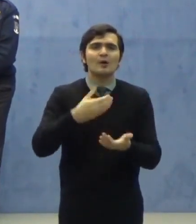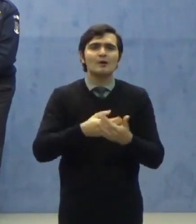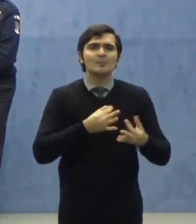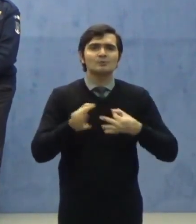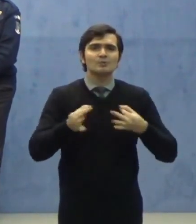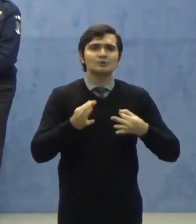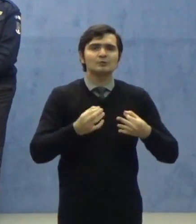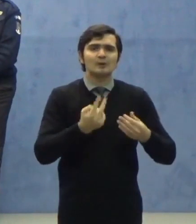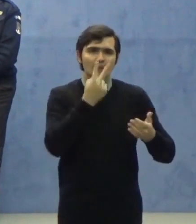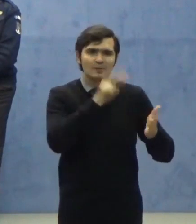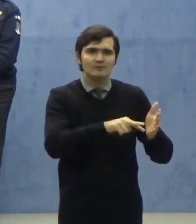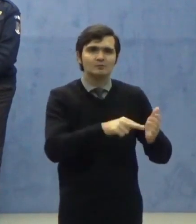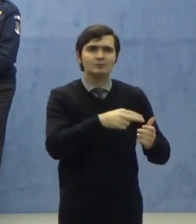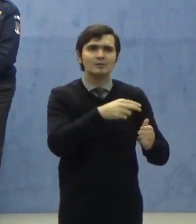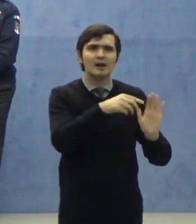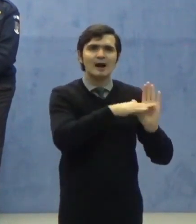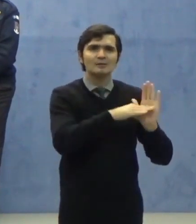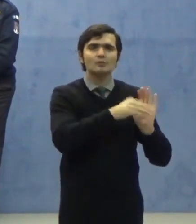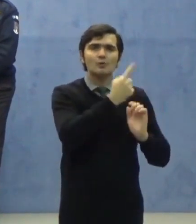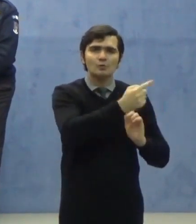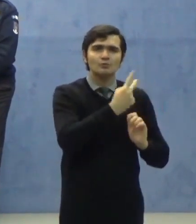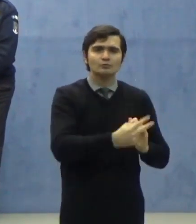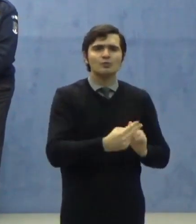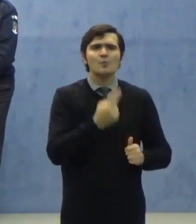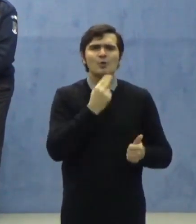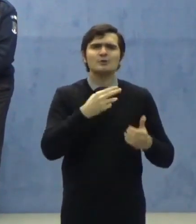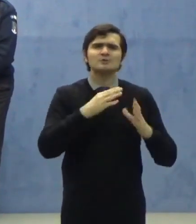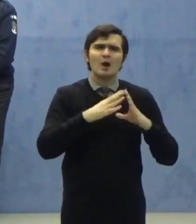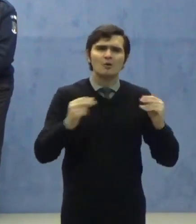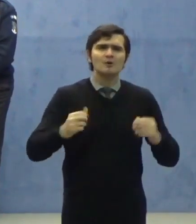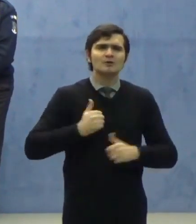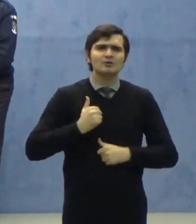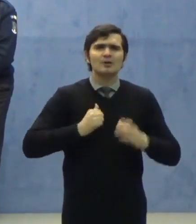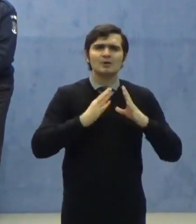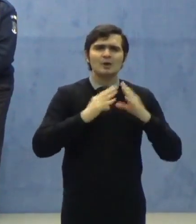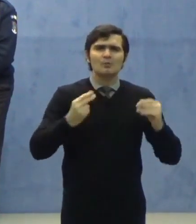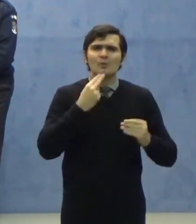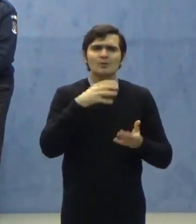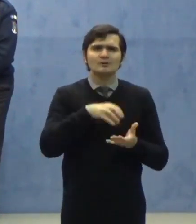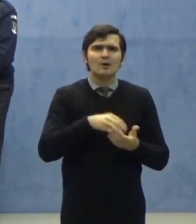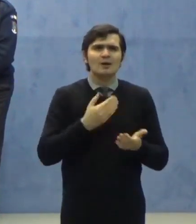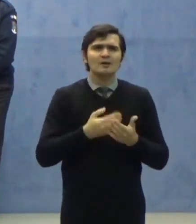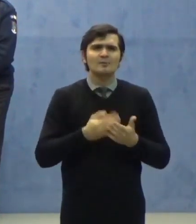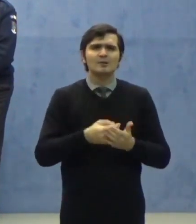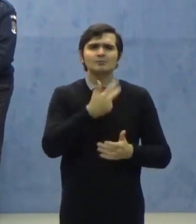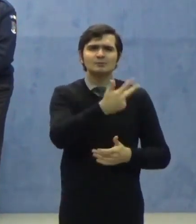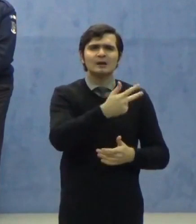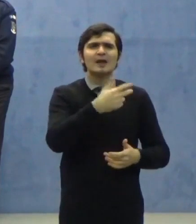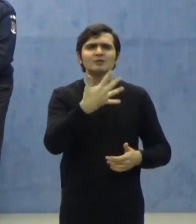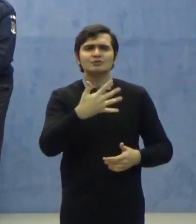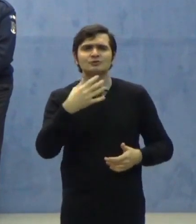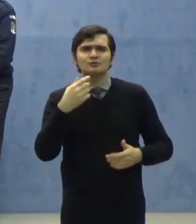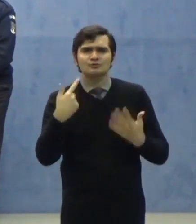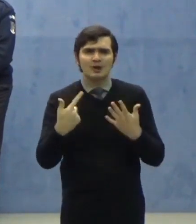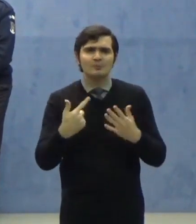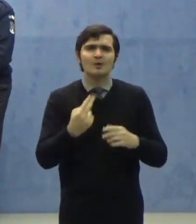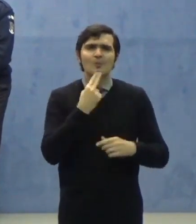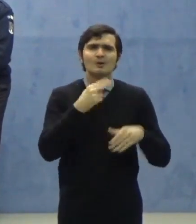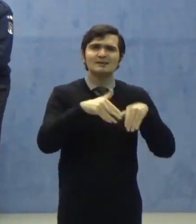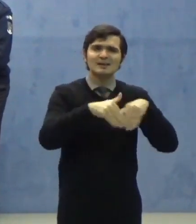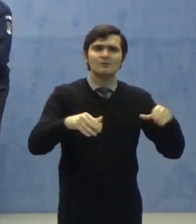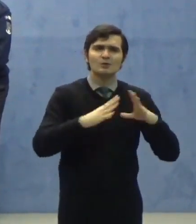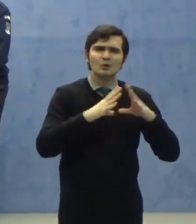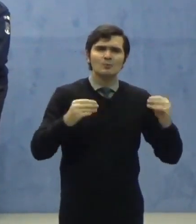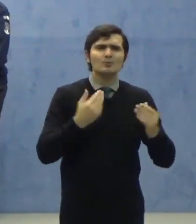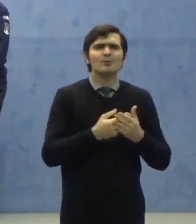articole 1 și 2. Poliția Română, Jandarmeria Română, Poliția Locală pentru măsurile prevăzute la articole 3, 5, 7, Poliția de Frontieră